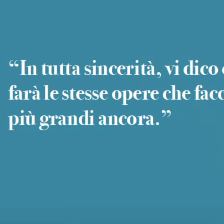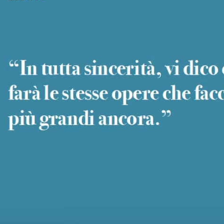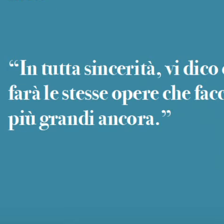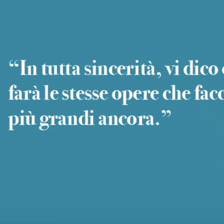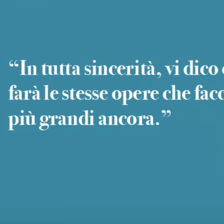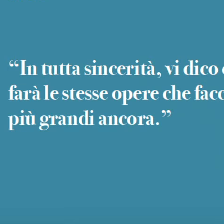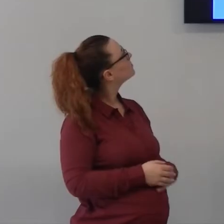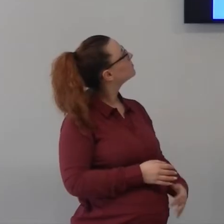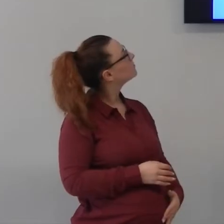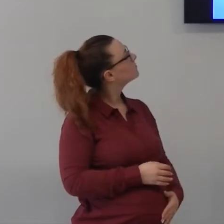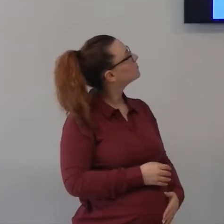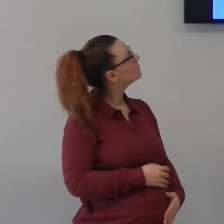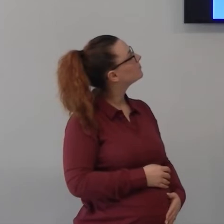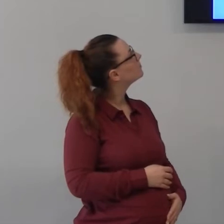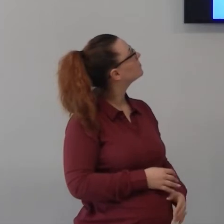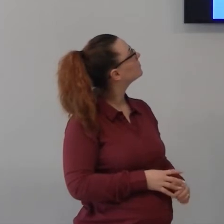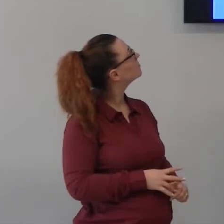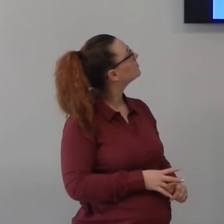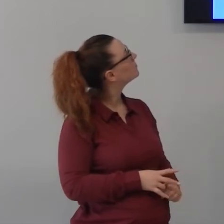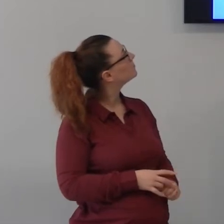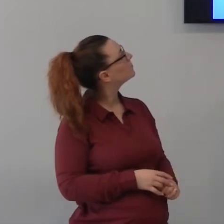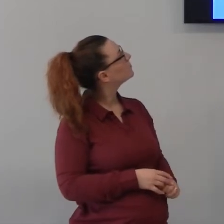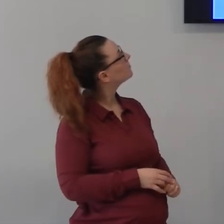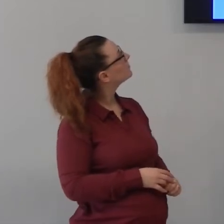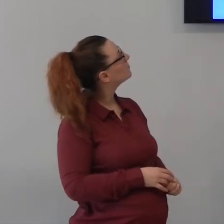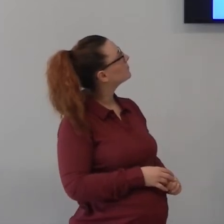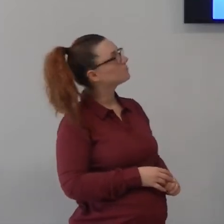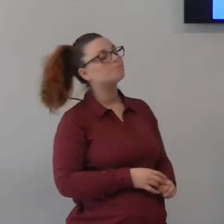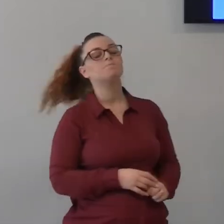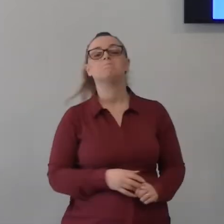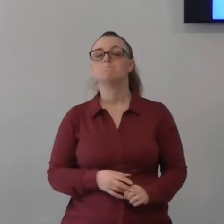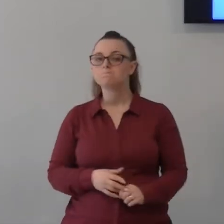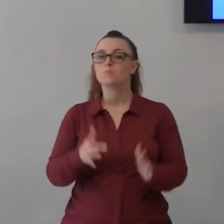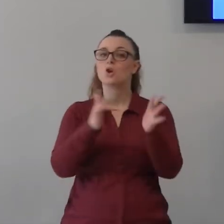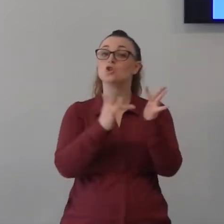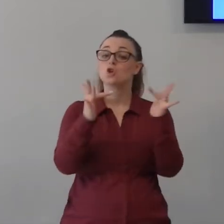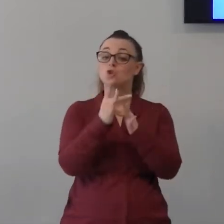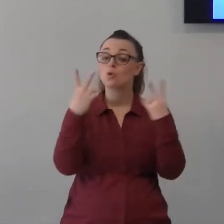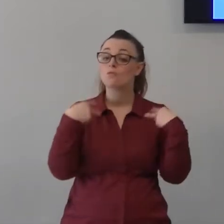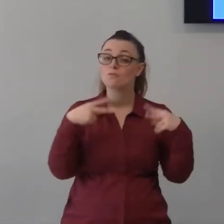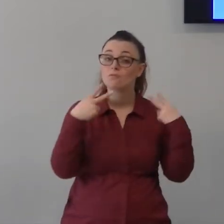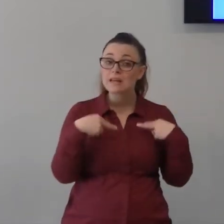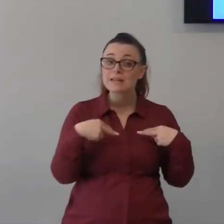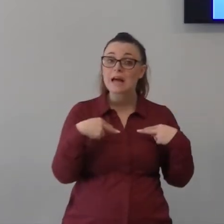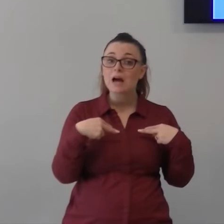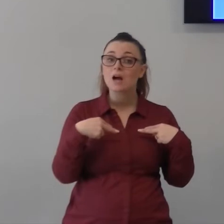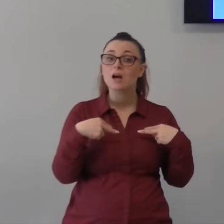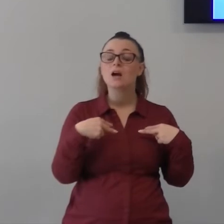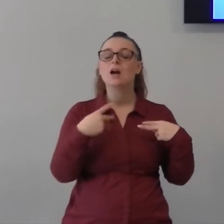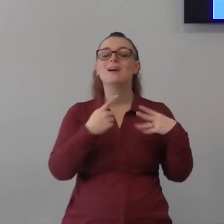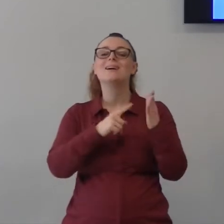grandi ancora quello che è stata la vita di Gesù è stato un esempio così che noi possiamo praticare